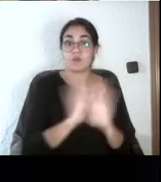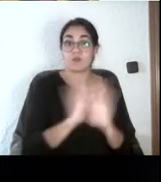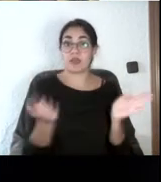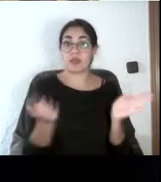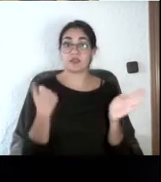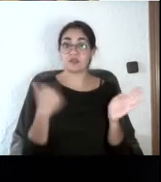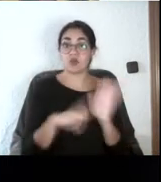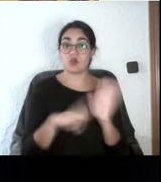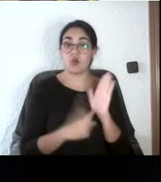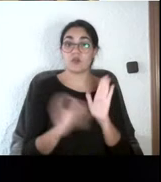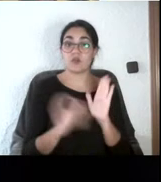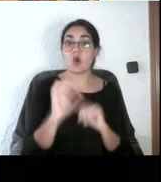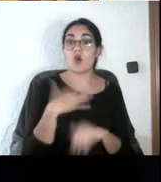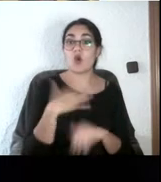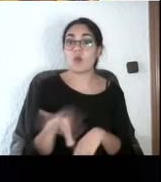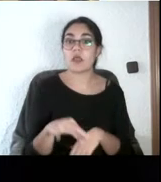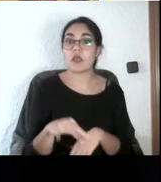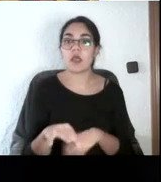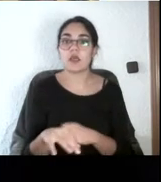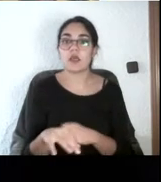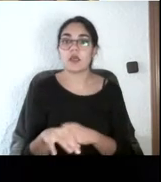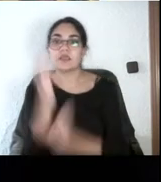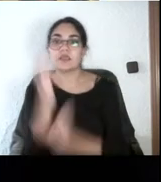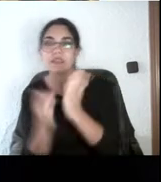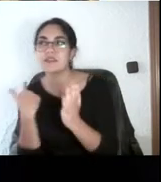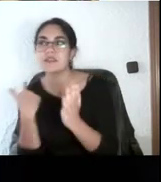O los test son malos, depende.